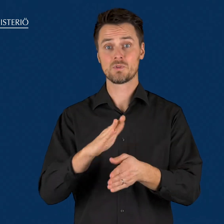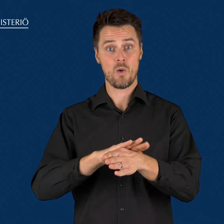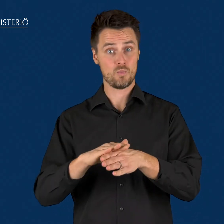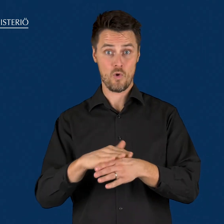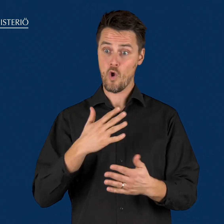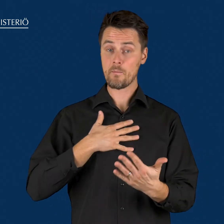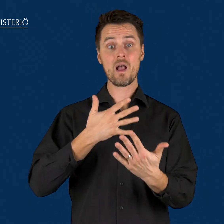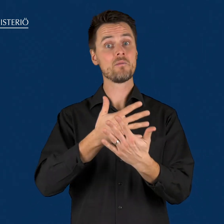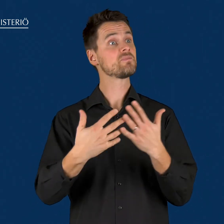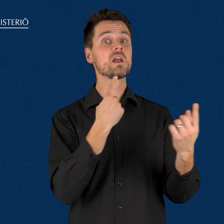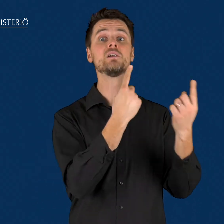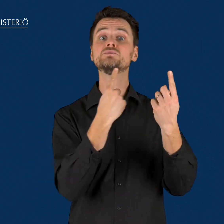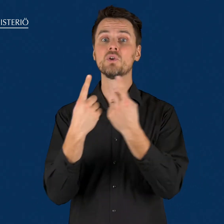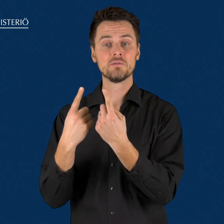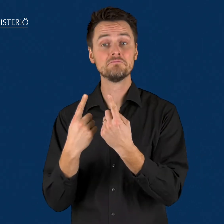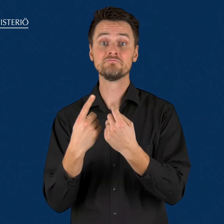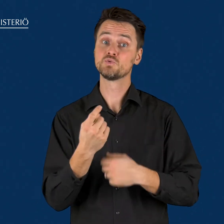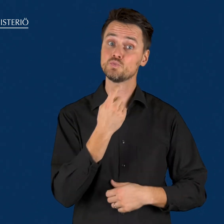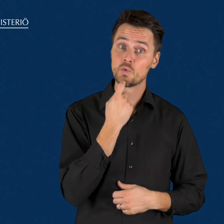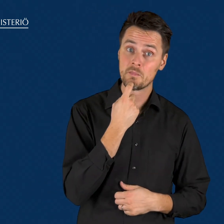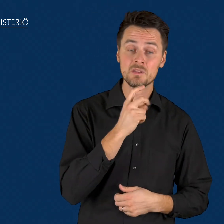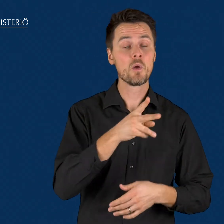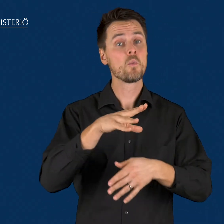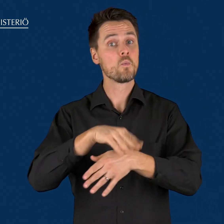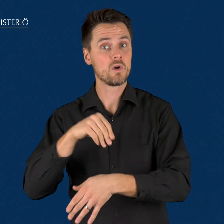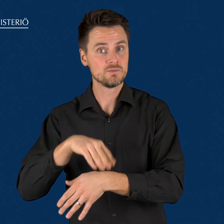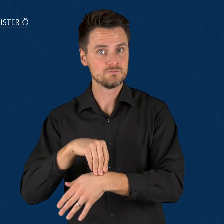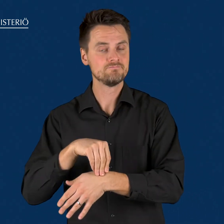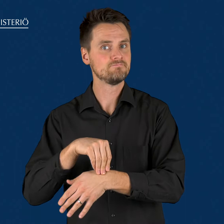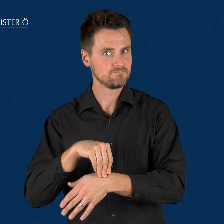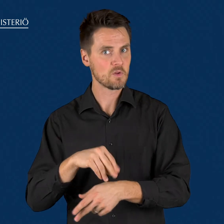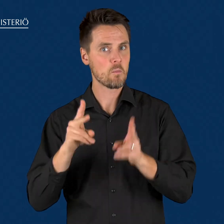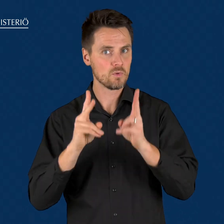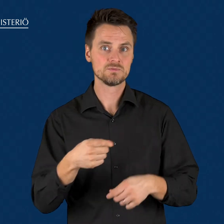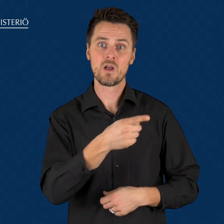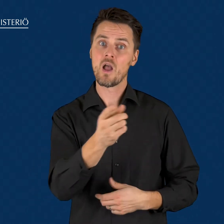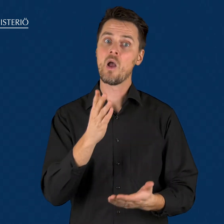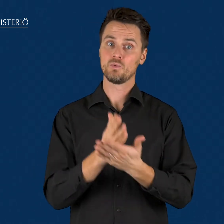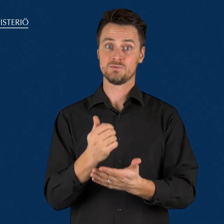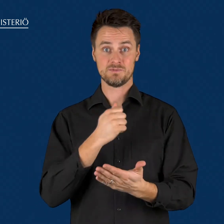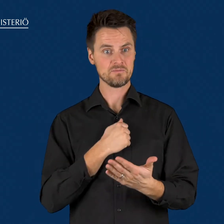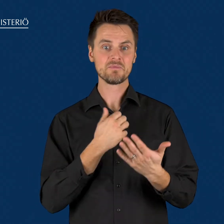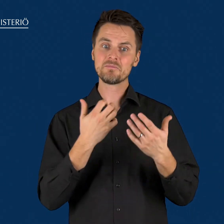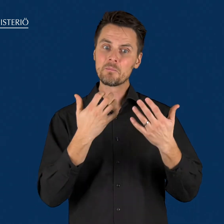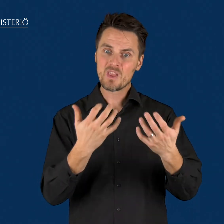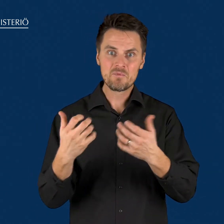viranomaisen kanssa asioidessaan oikeus käyttää omaa kieltään, joko suomea tai ruotsia, sekä saada tarvittavat